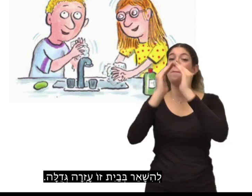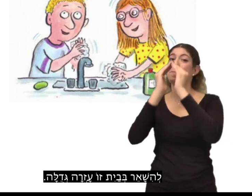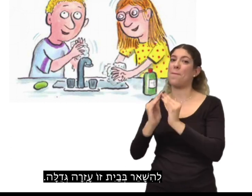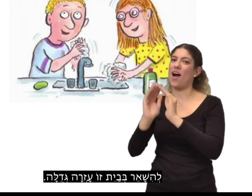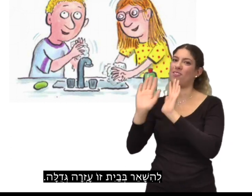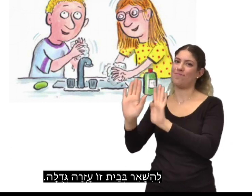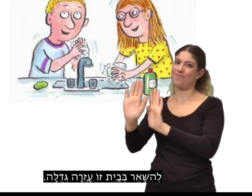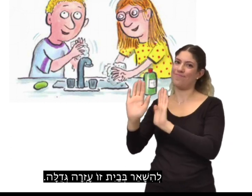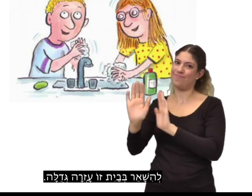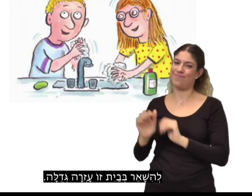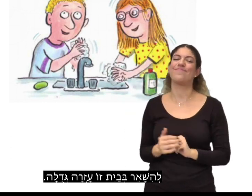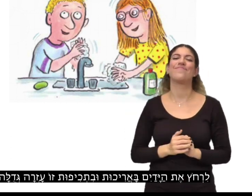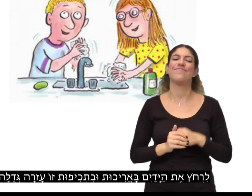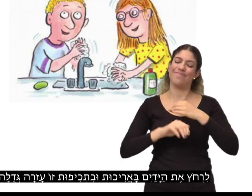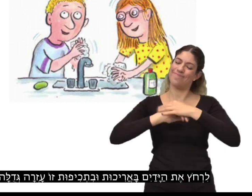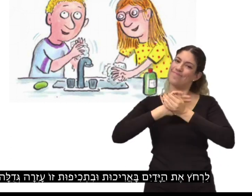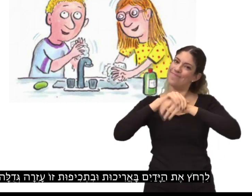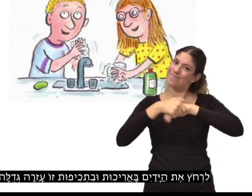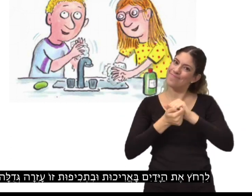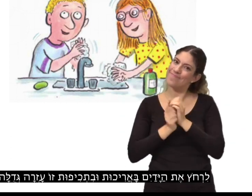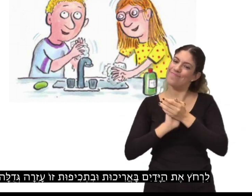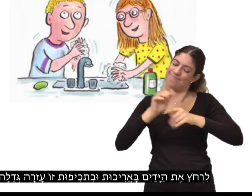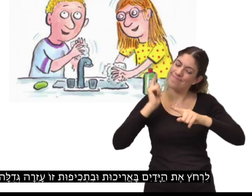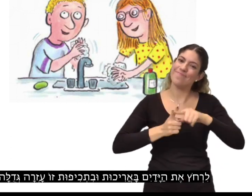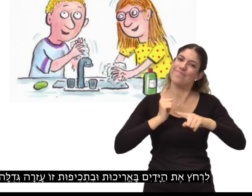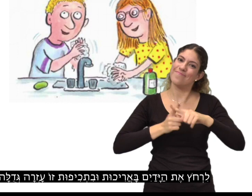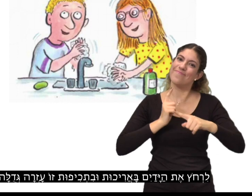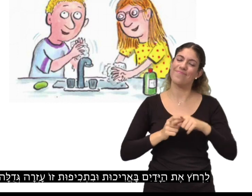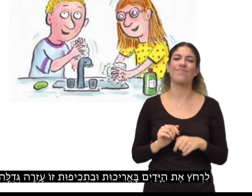לרחוץ את הידיים בעריכות ובדחיפות, זו עזרה גדולה.